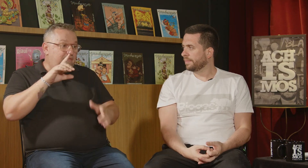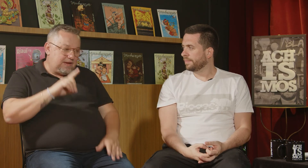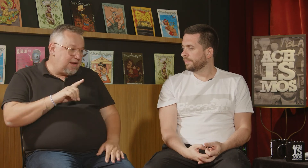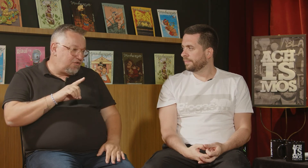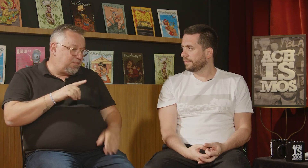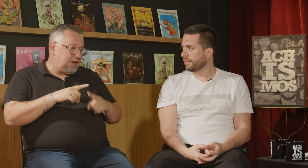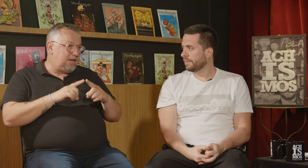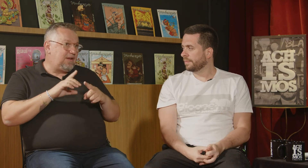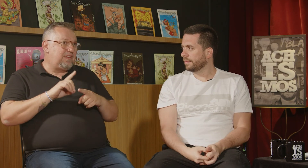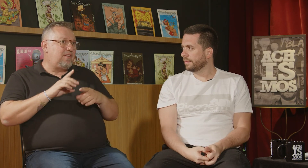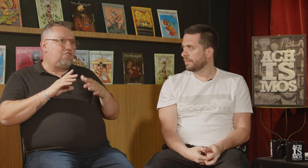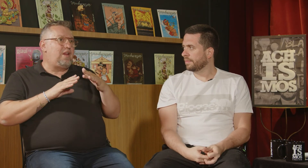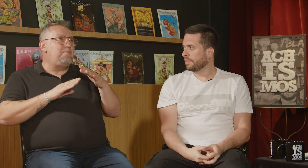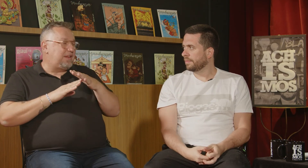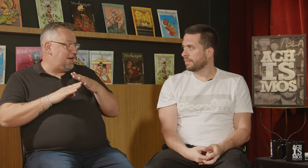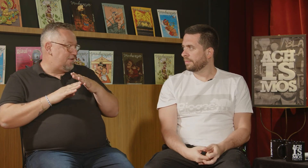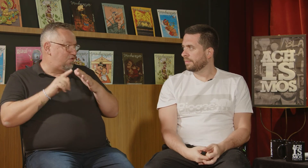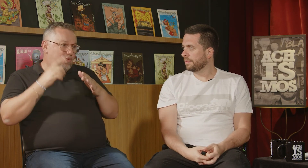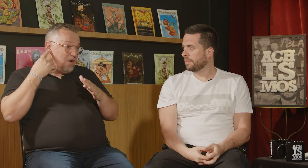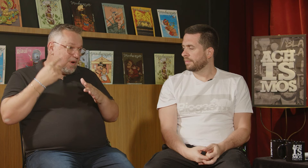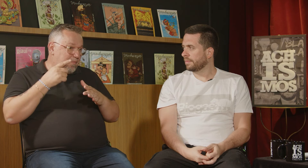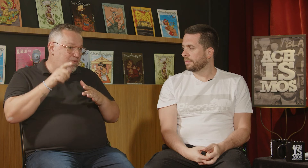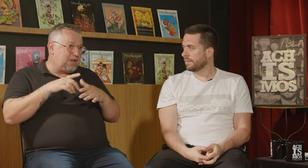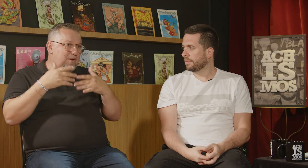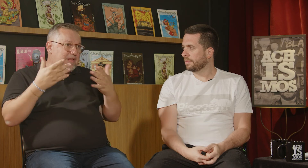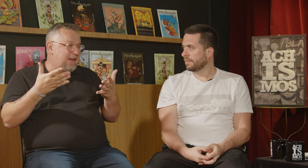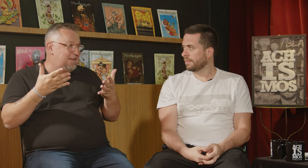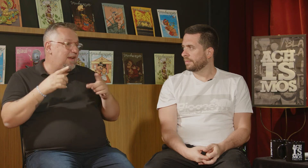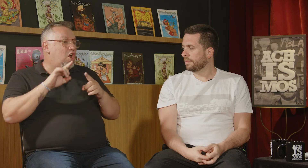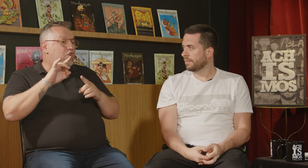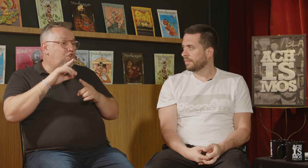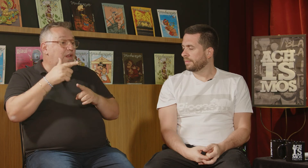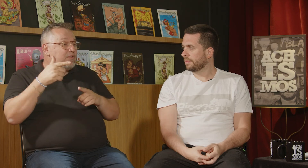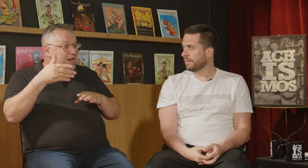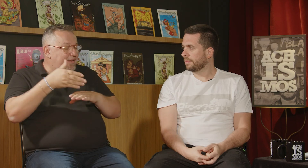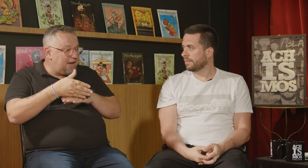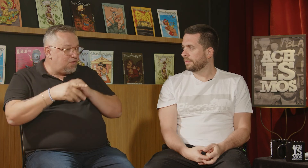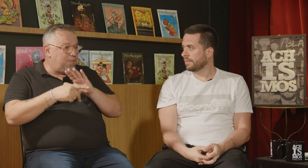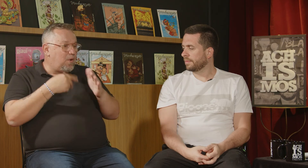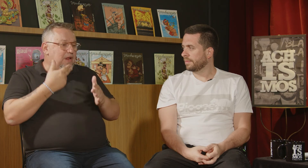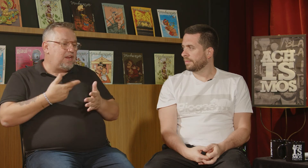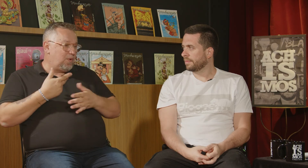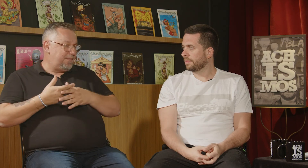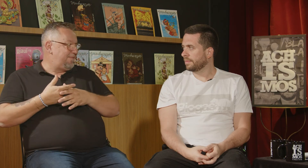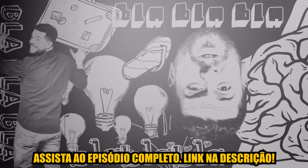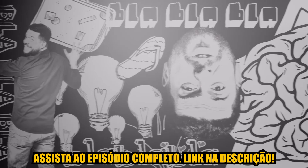deficiente, porque deficiente te limita. Surdo não é uma pessoa tão limitada assim. Só não tem acesso à própria língua. Tchau.